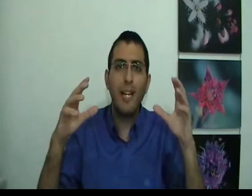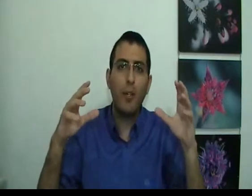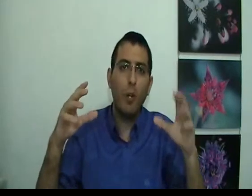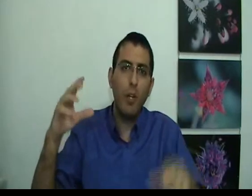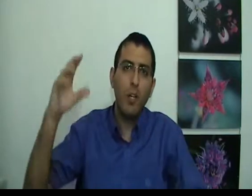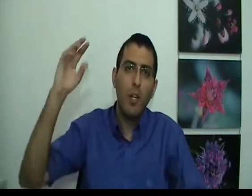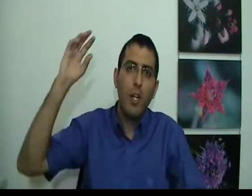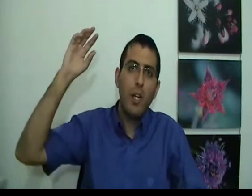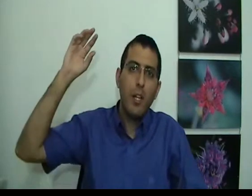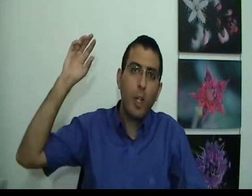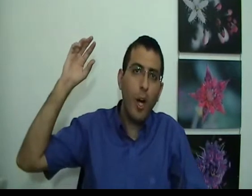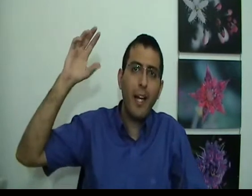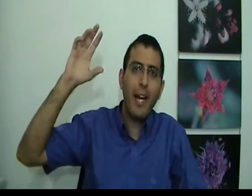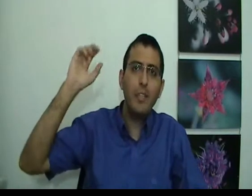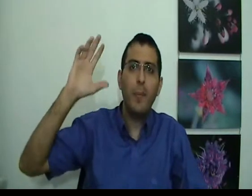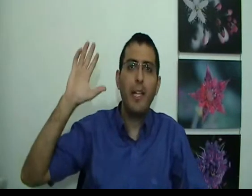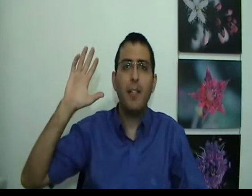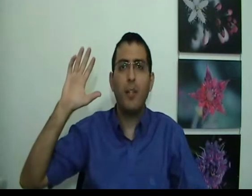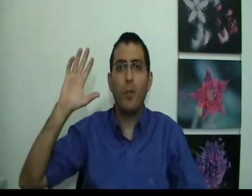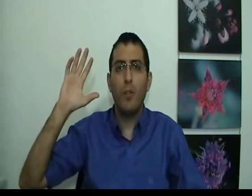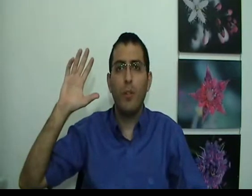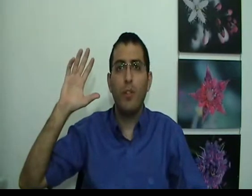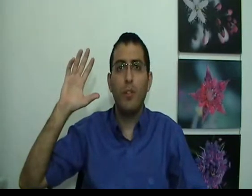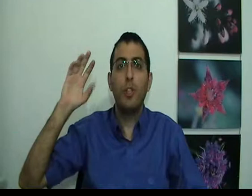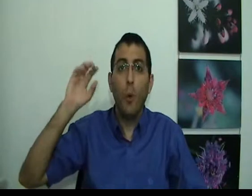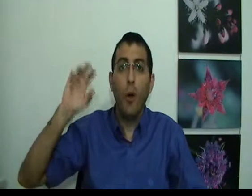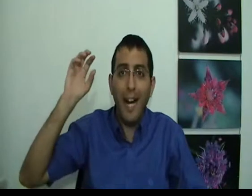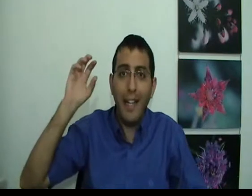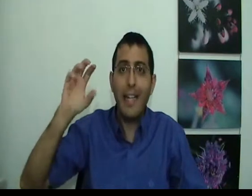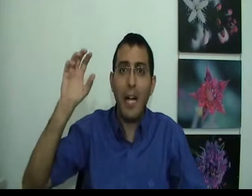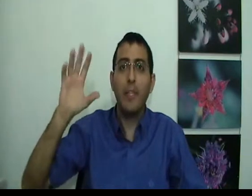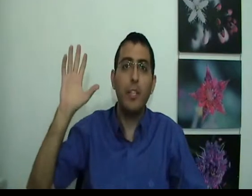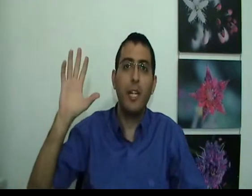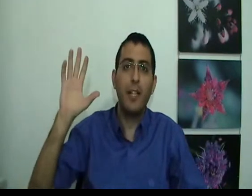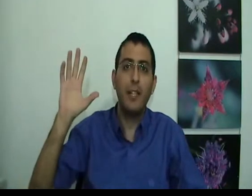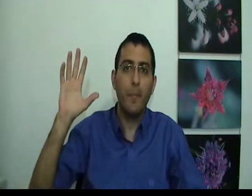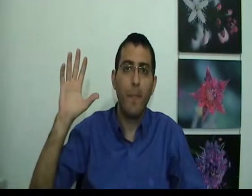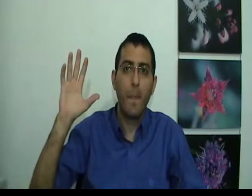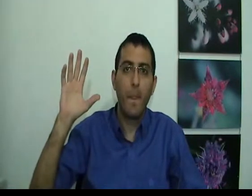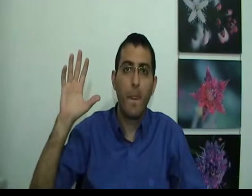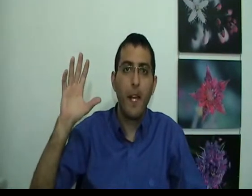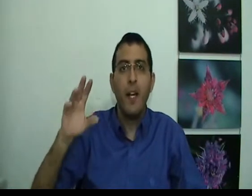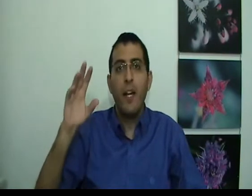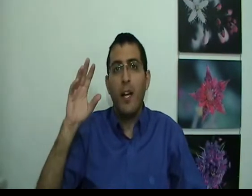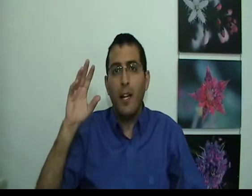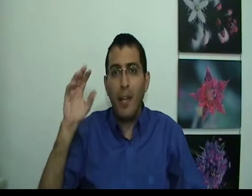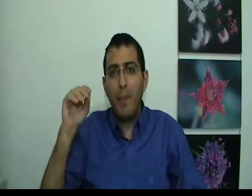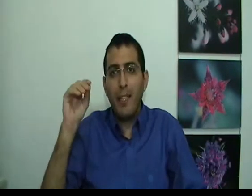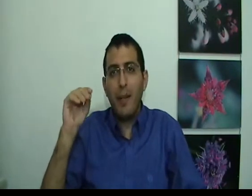הכל כל אחד שמניע את הכל שהוא האני האמיתי של האדם אם בן אדם